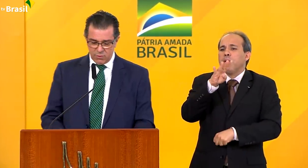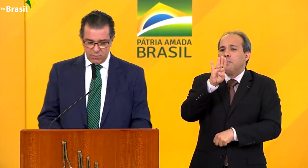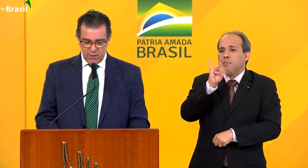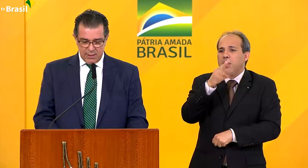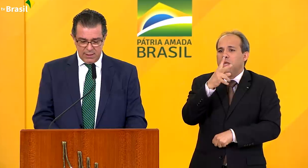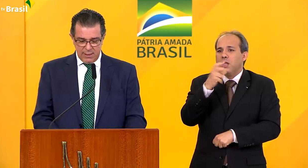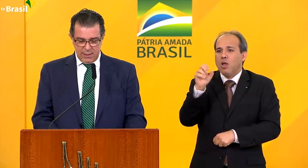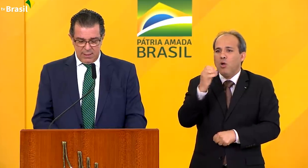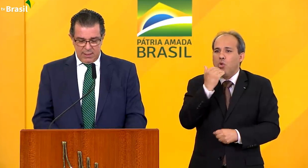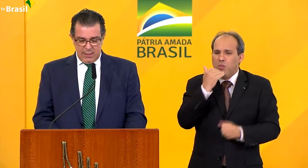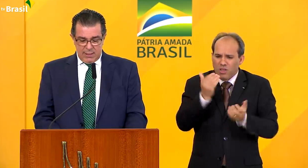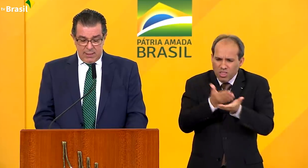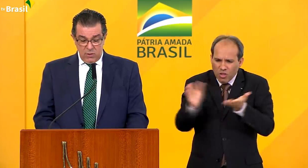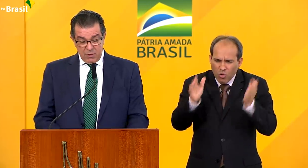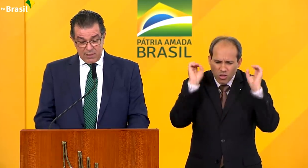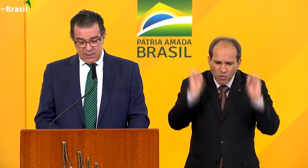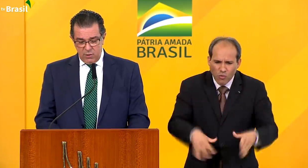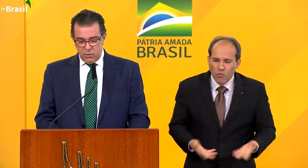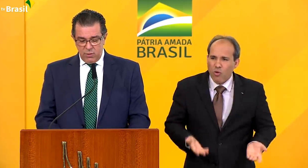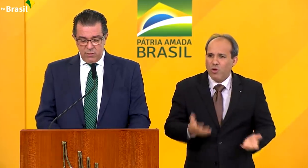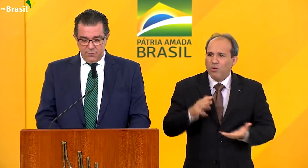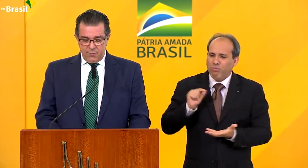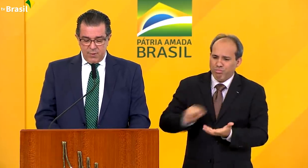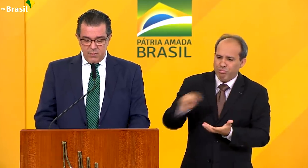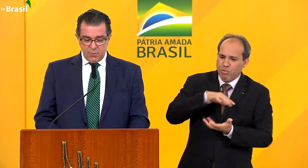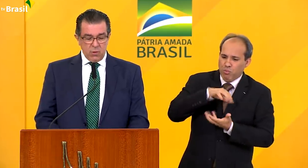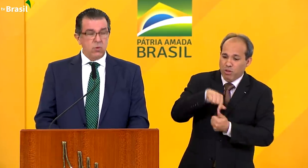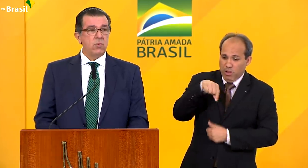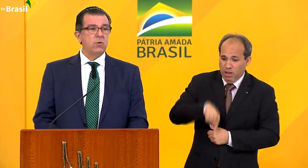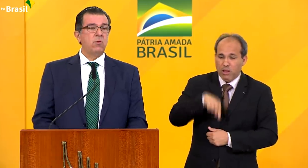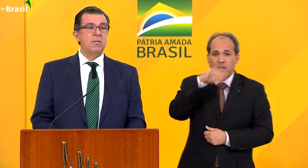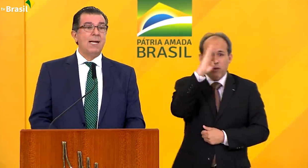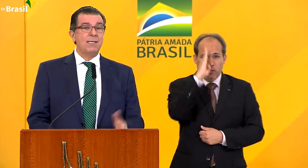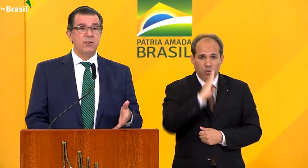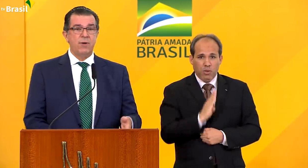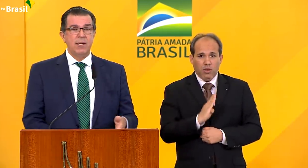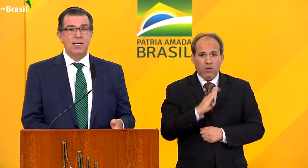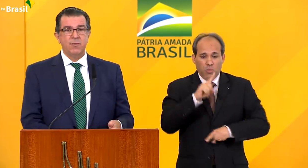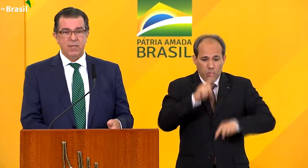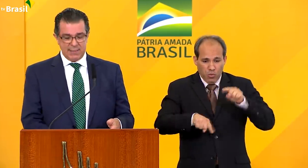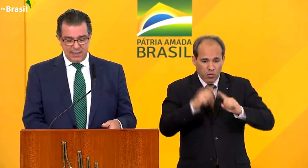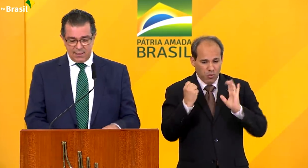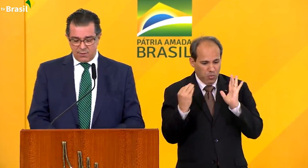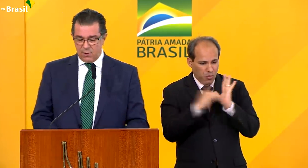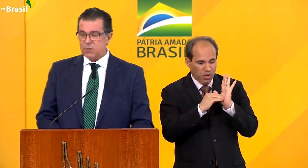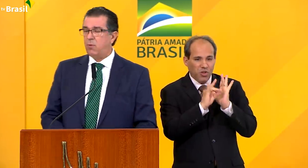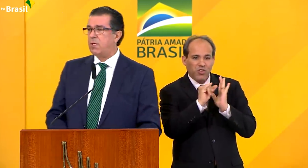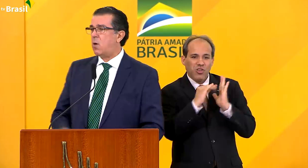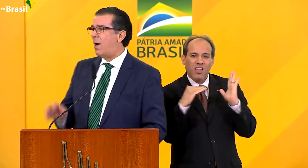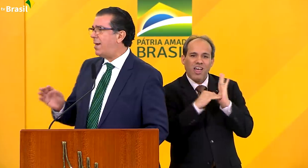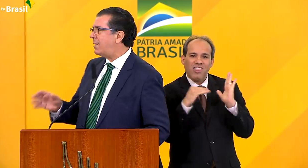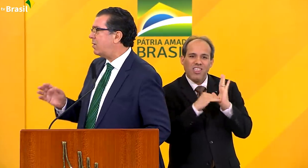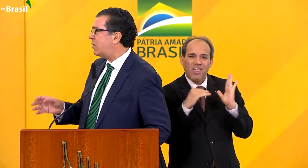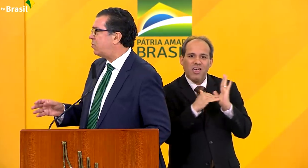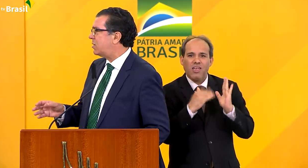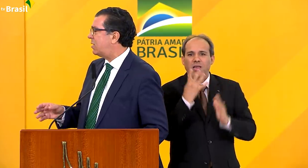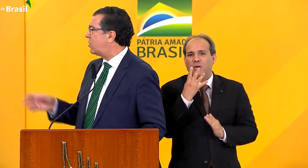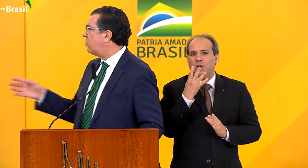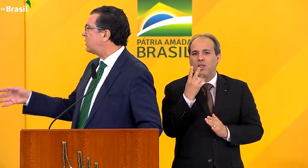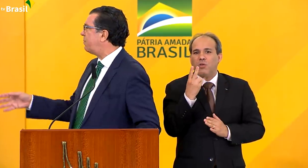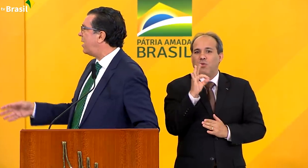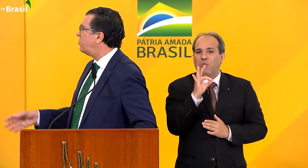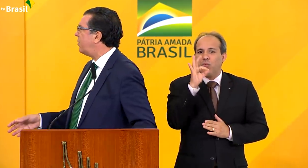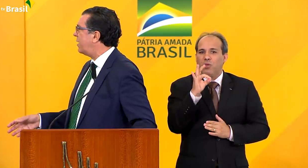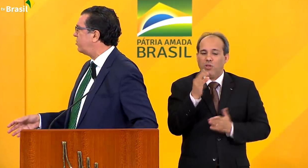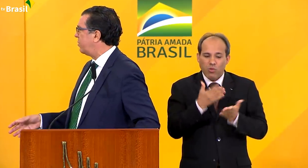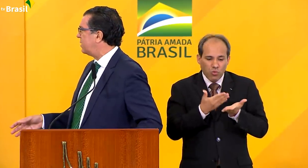em todo o mundo. No Brasil, os produtos com data de validade vencida correspondem a 42%